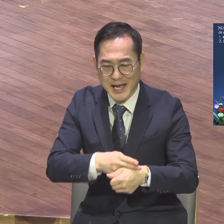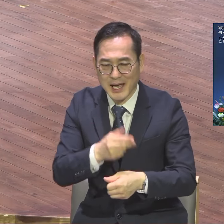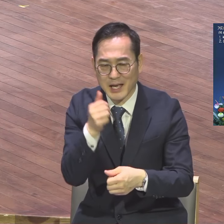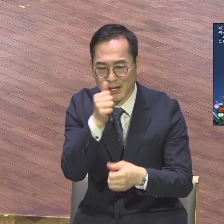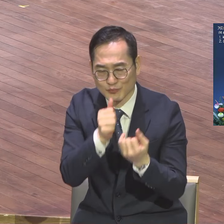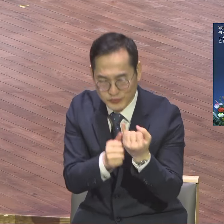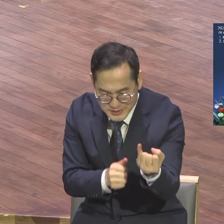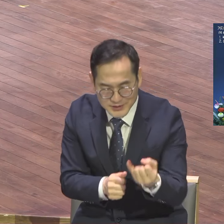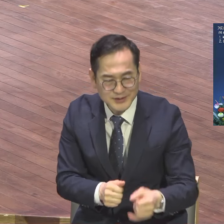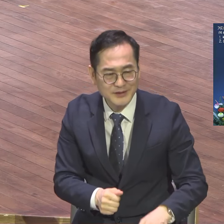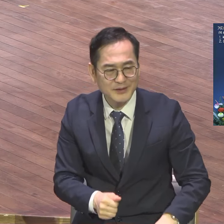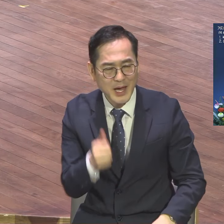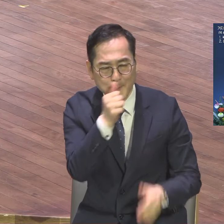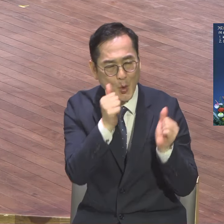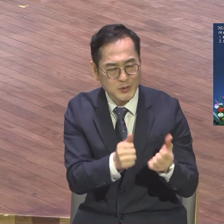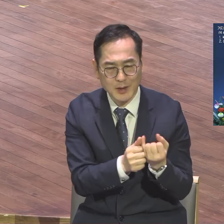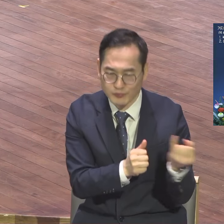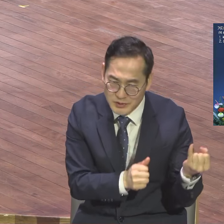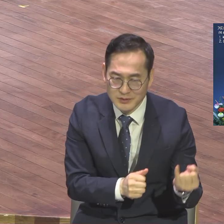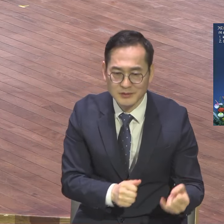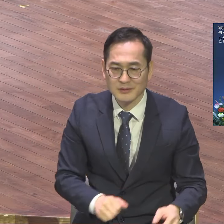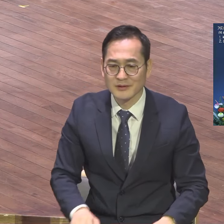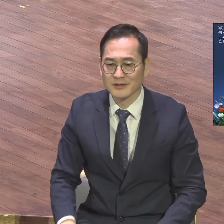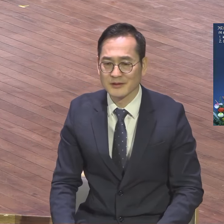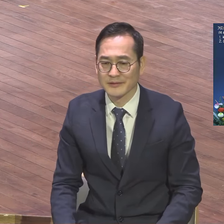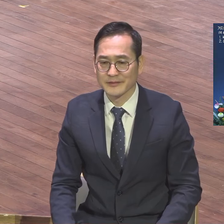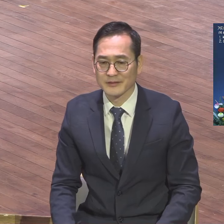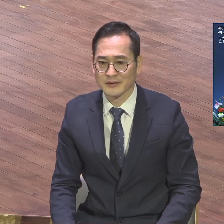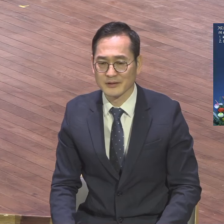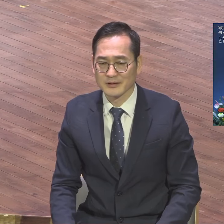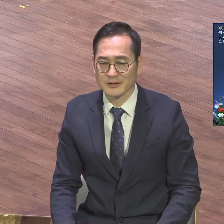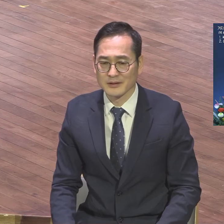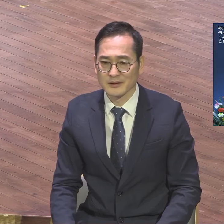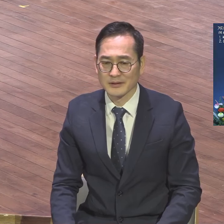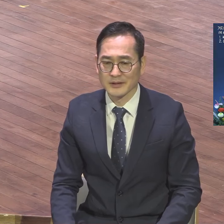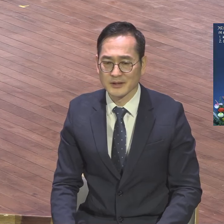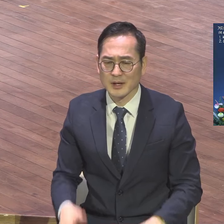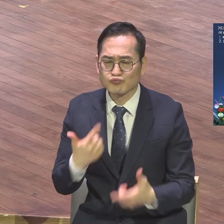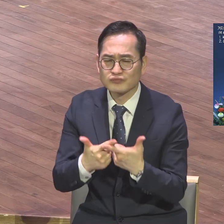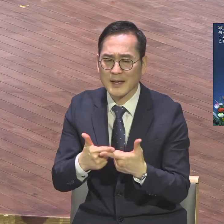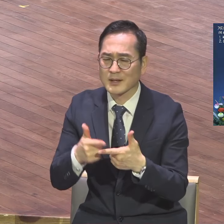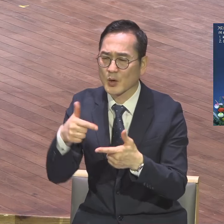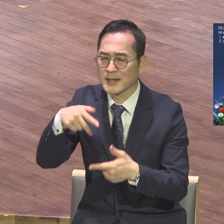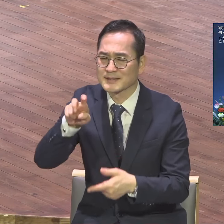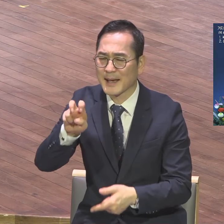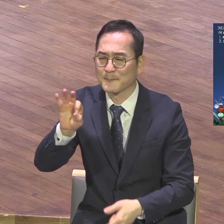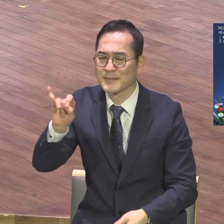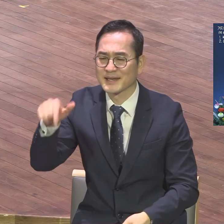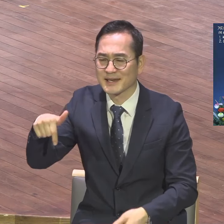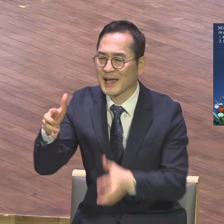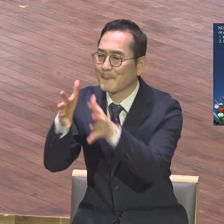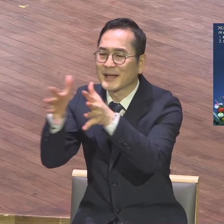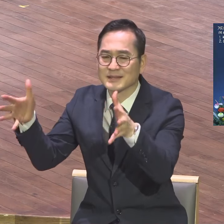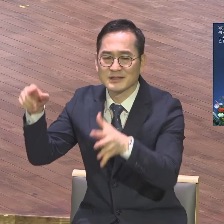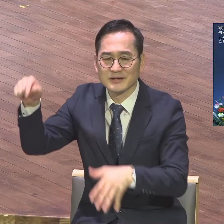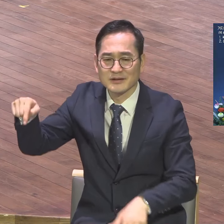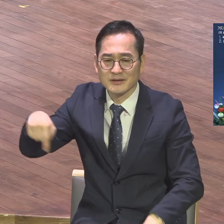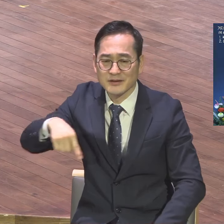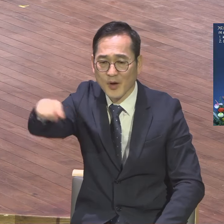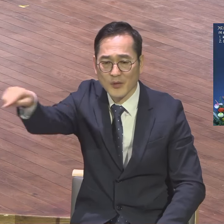부인 부산에서 그 당시에 삼위가 아파트 남천동 삼위가 아파트 제일 부산에서